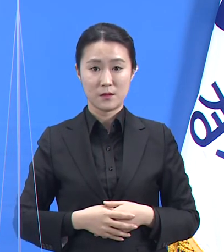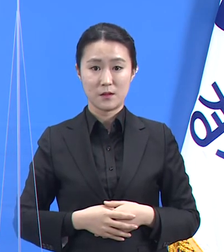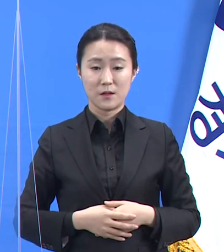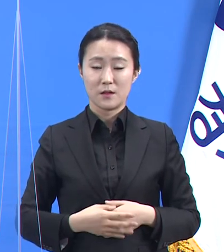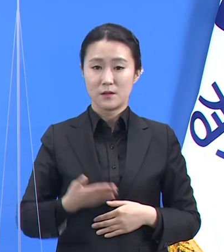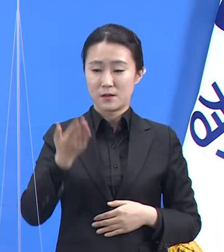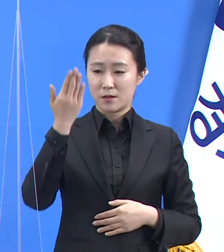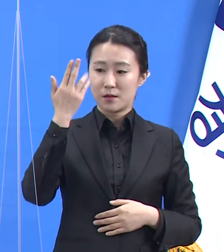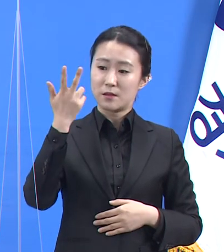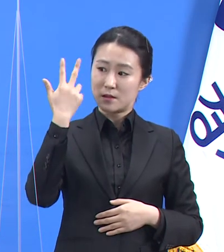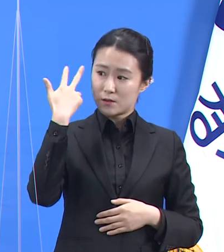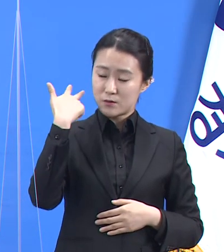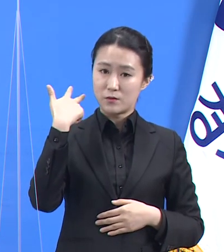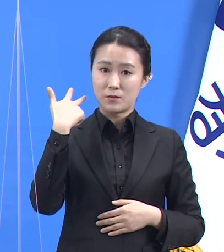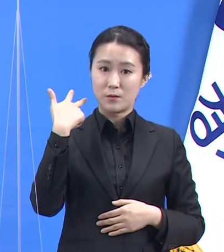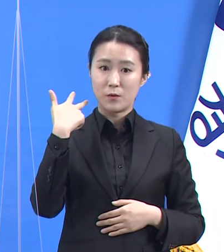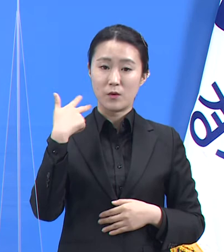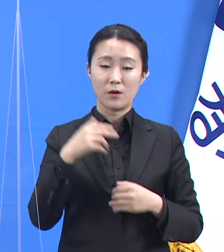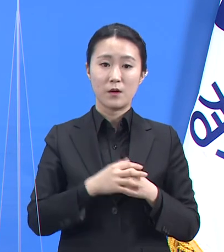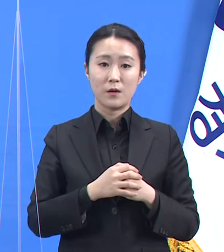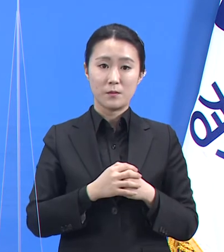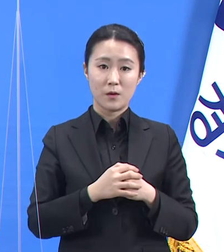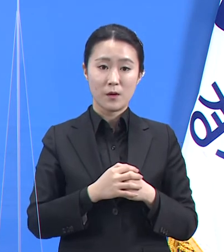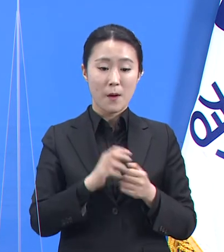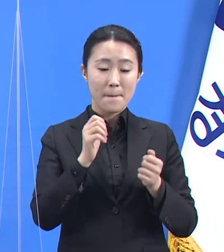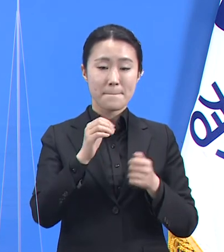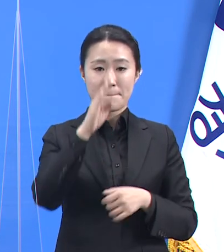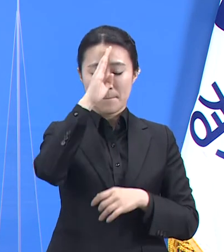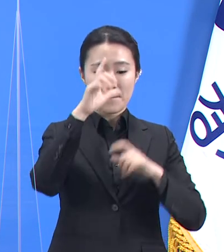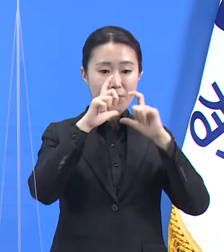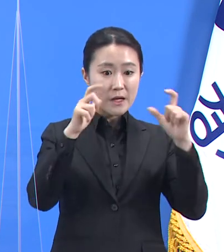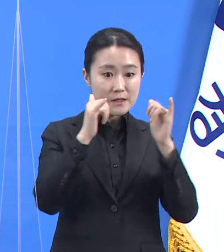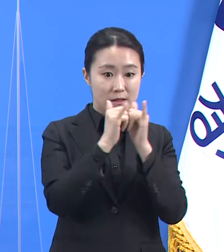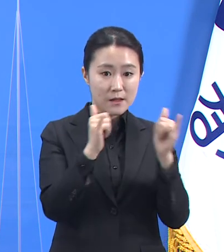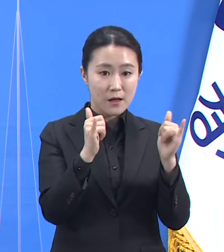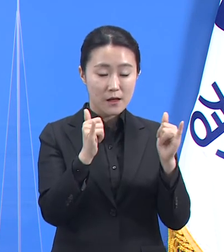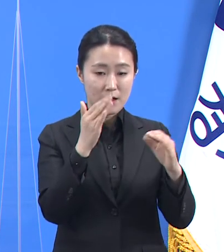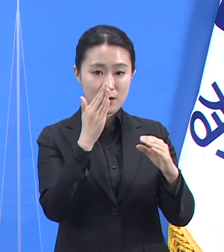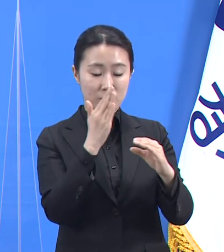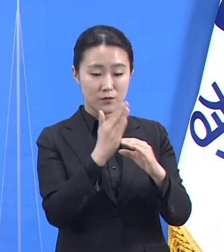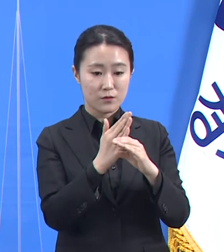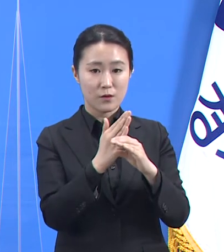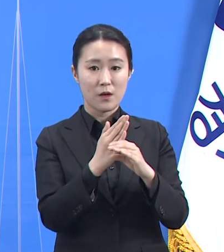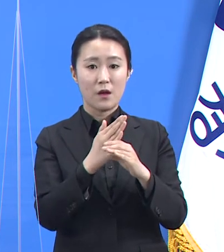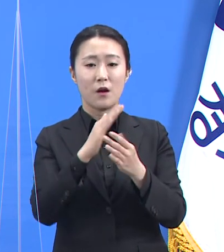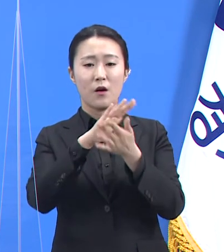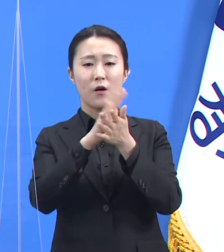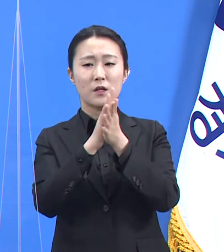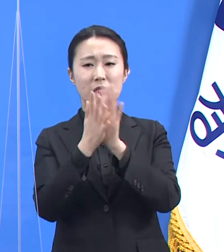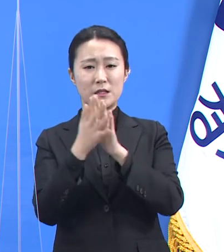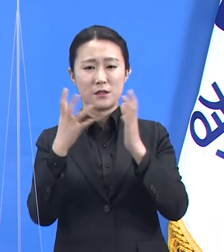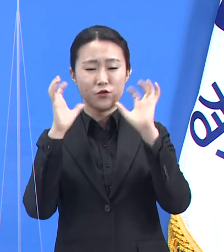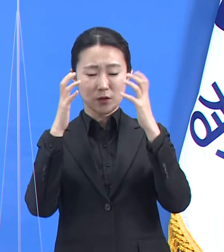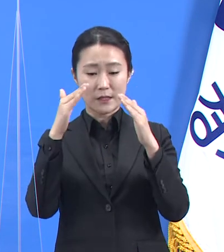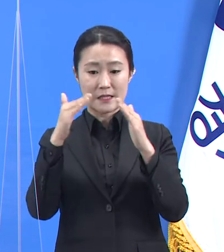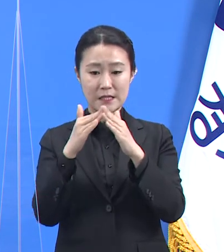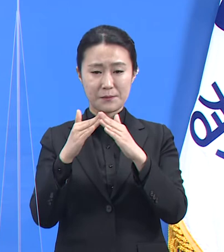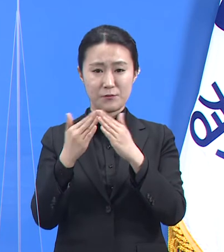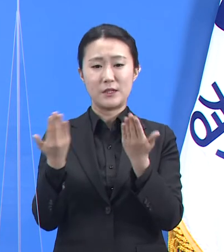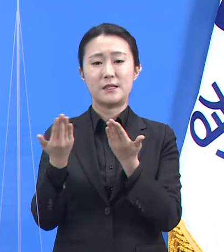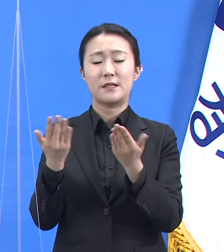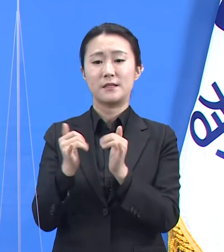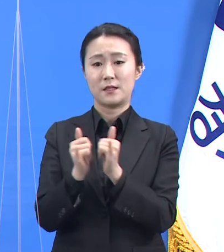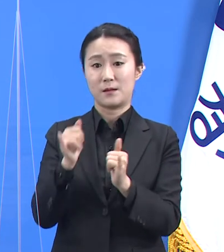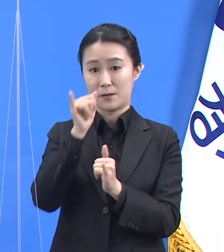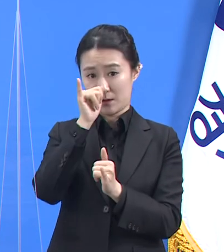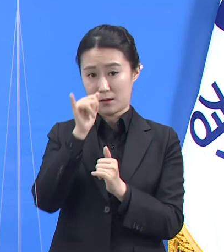화성시 소재 가정형 어린이집에 근무하고 있음을 조사를 통해 확인했습니다. 24일에 어린이집 교사